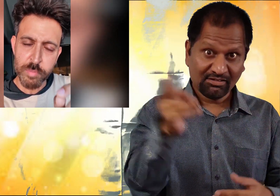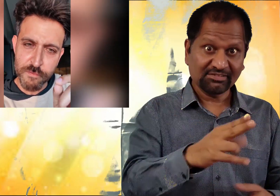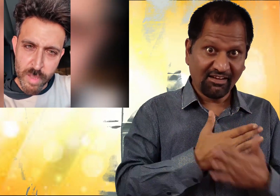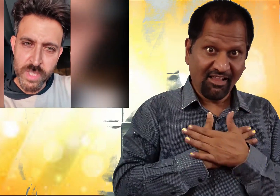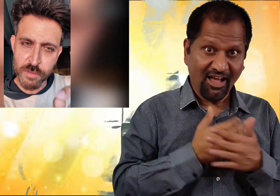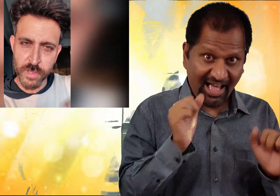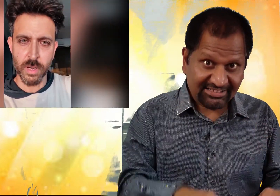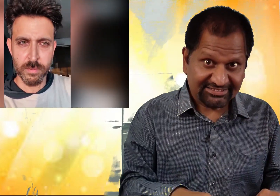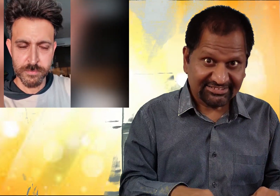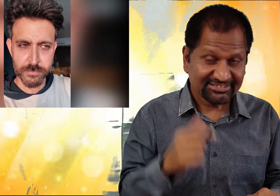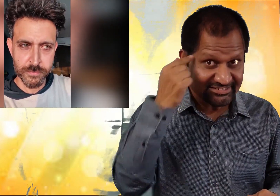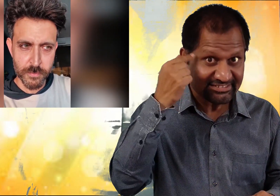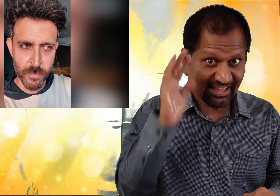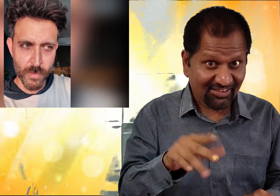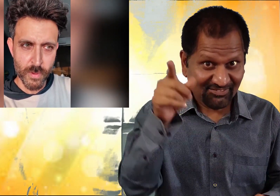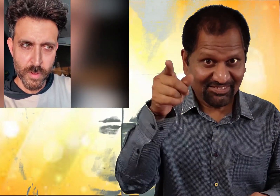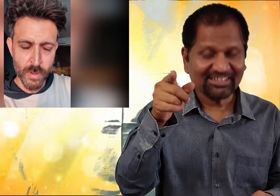आपकी फैमिली की फिक्र है